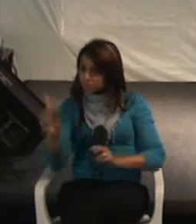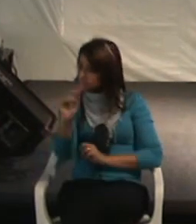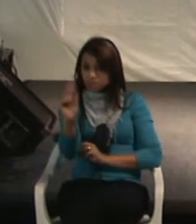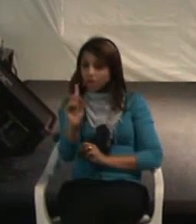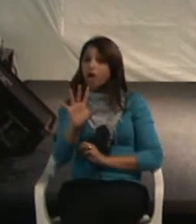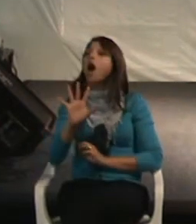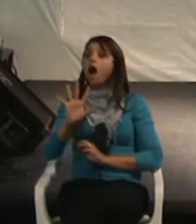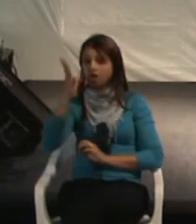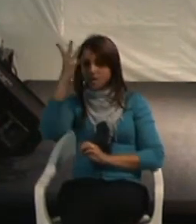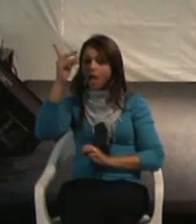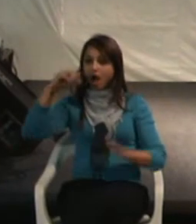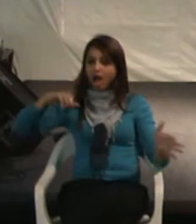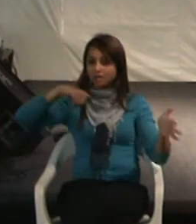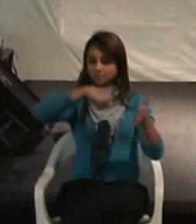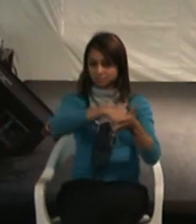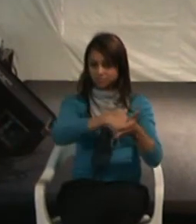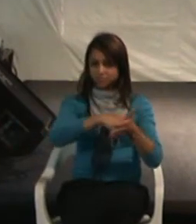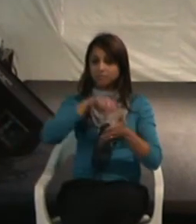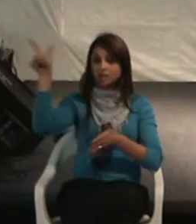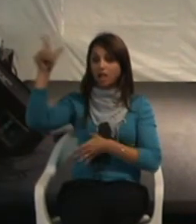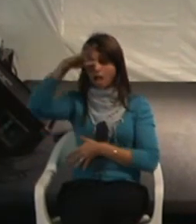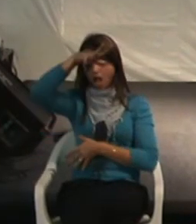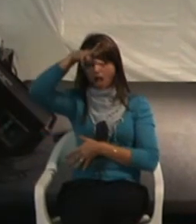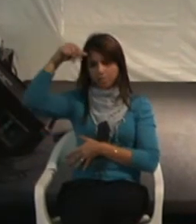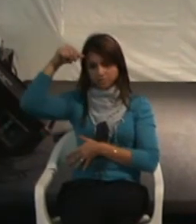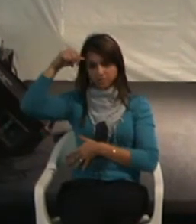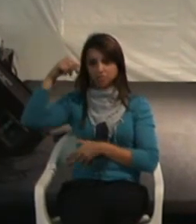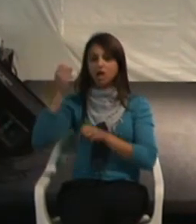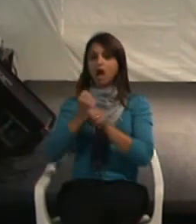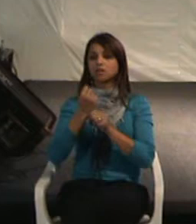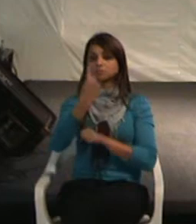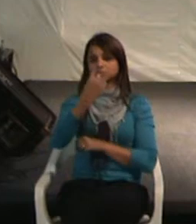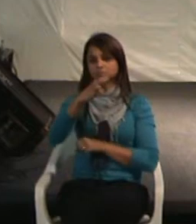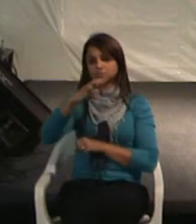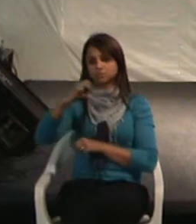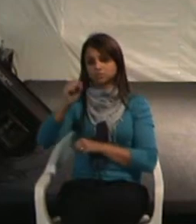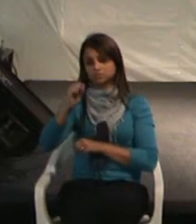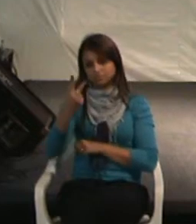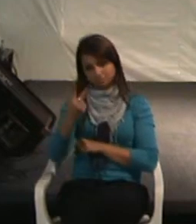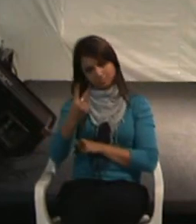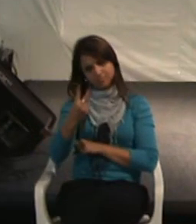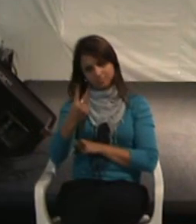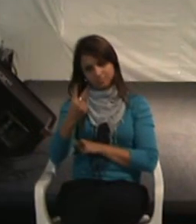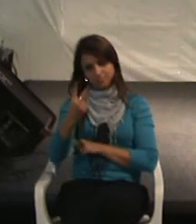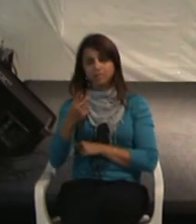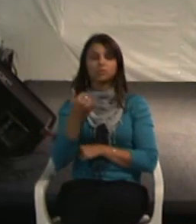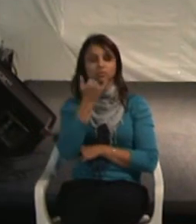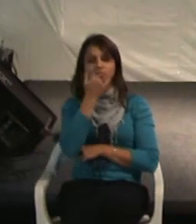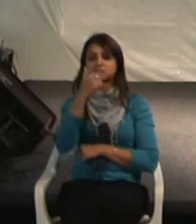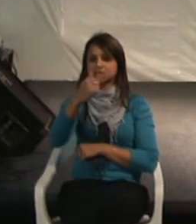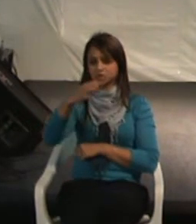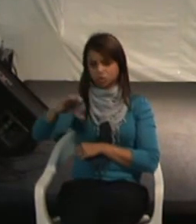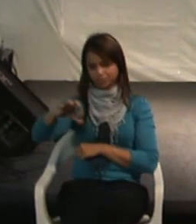Eu sofri um acidente na selva amazônica em 1982, em 79.